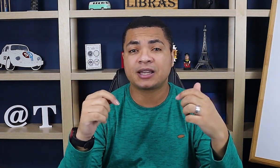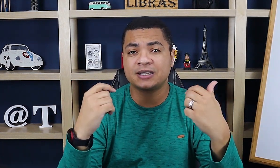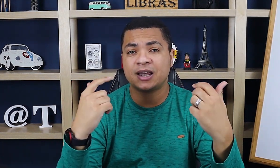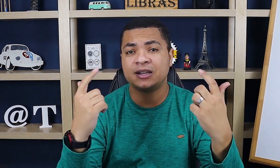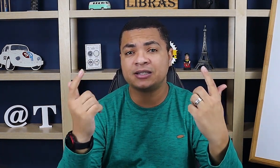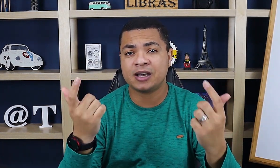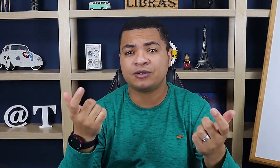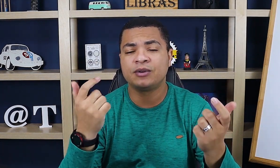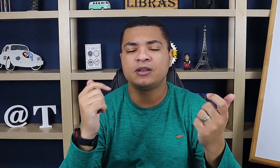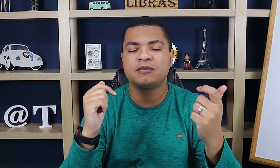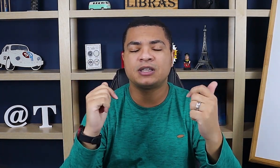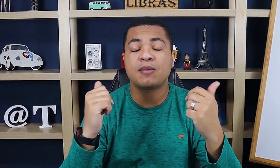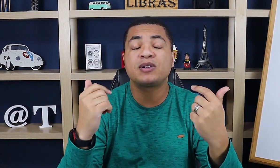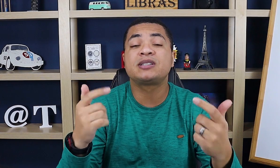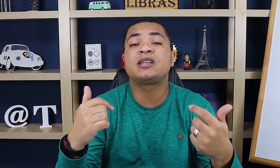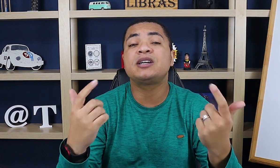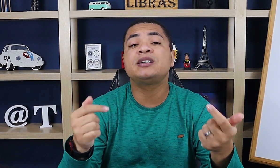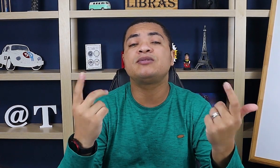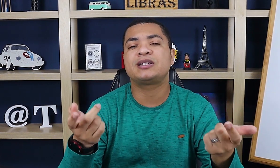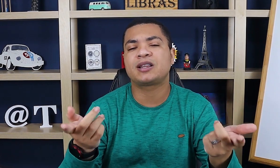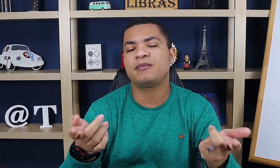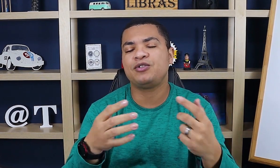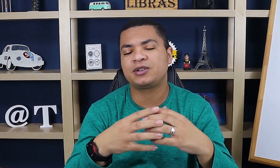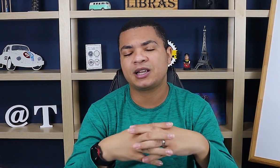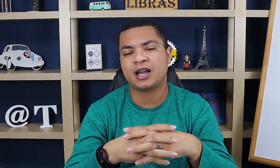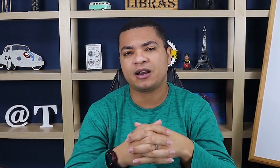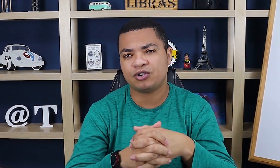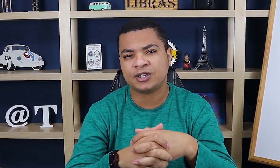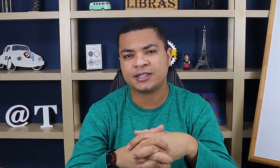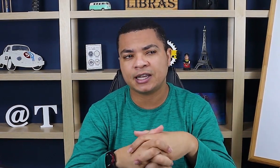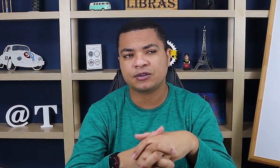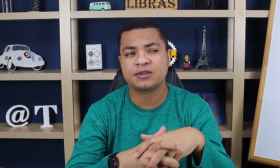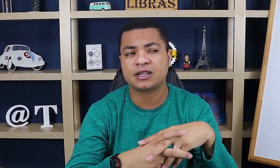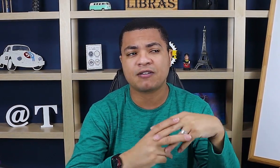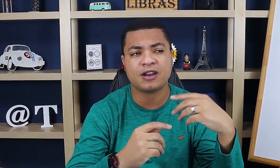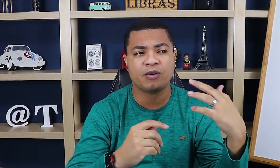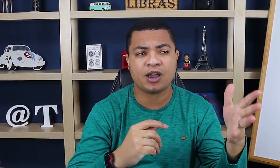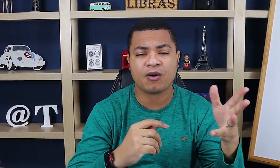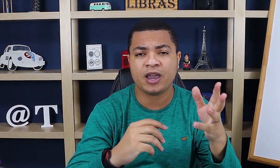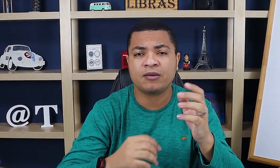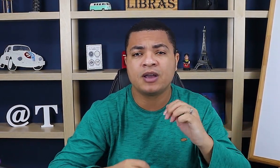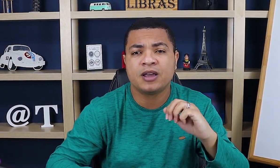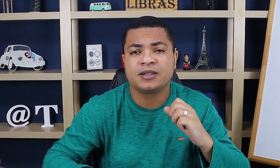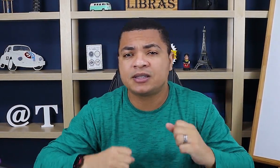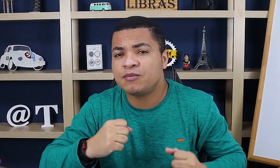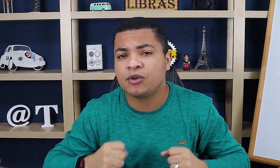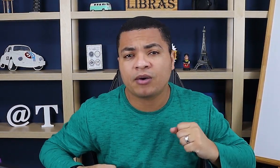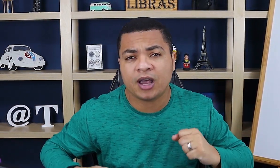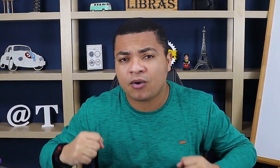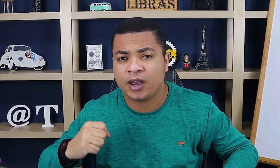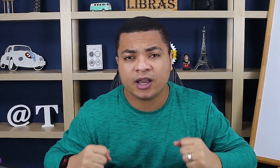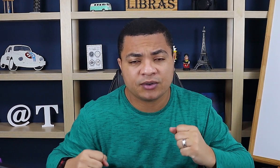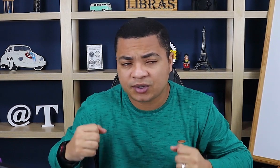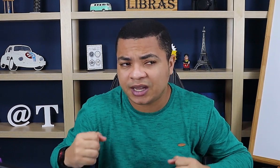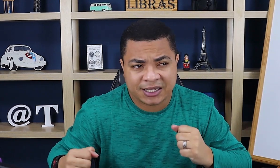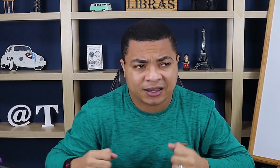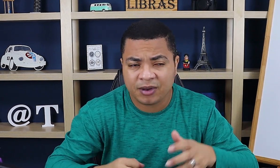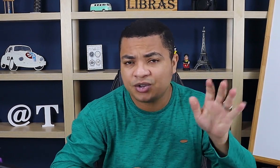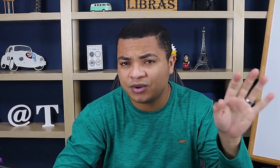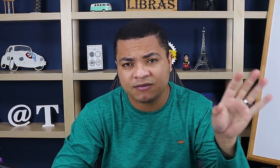você tá sinalizando, você tá mostrando exatamente o que você tá querendo dizer. Então, se você tá vendo alguém correndo, se simula alguém correndo, isso aqui é exatamente o que